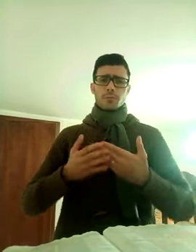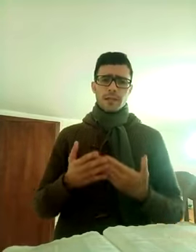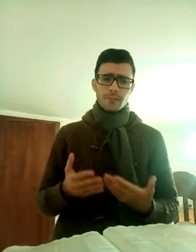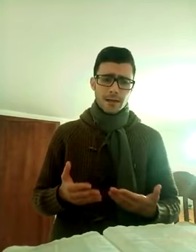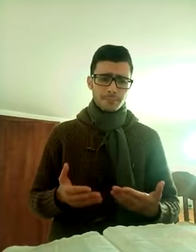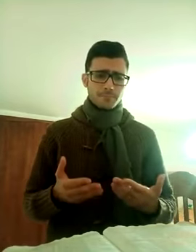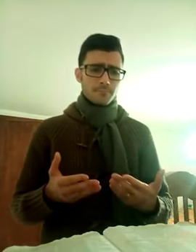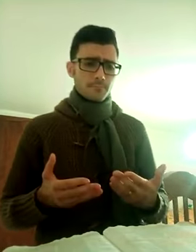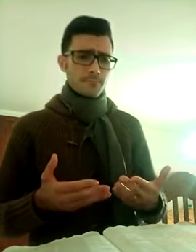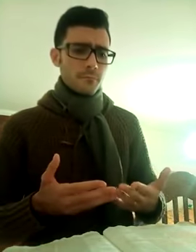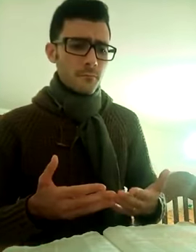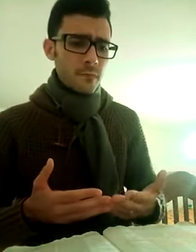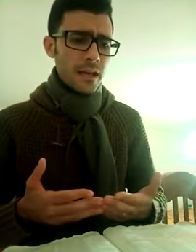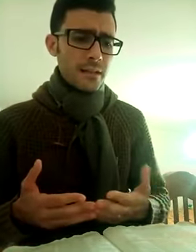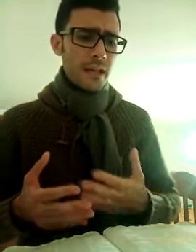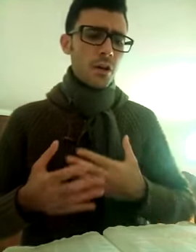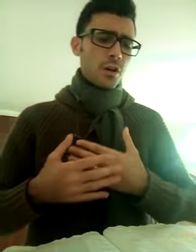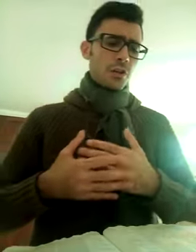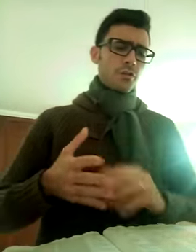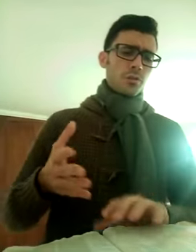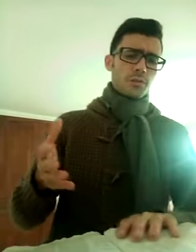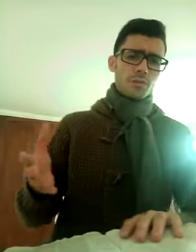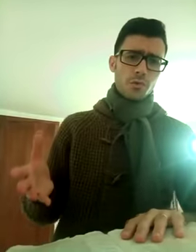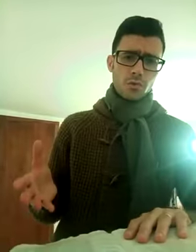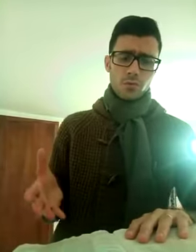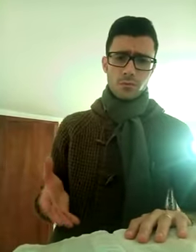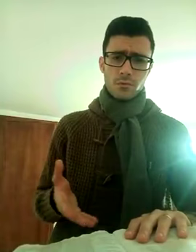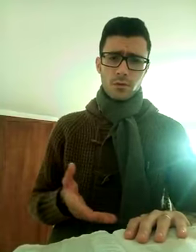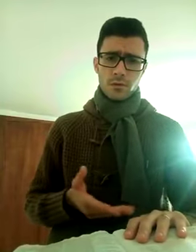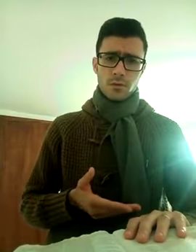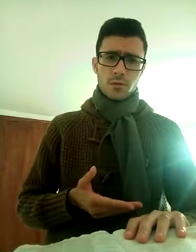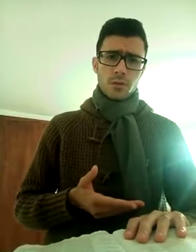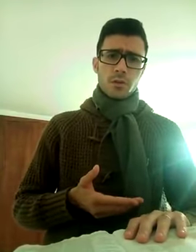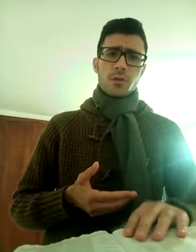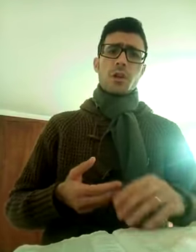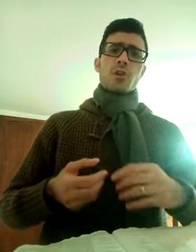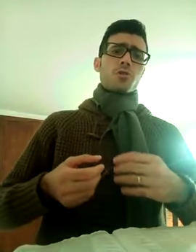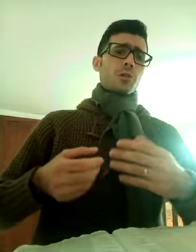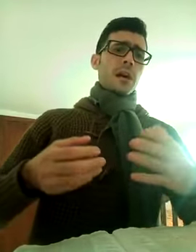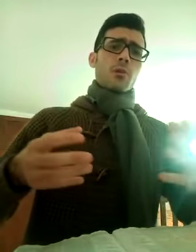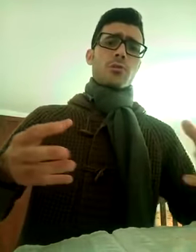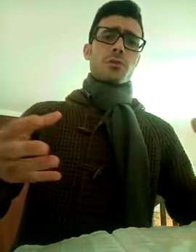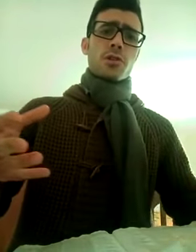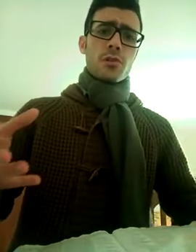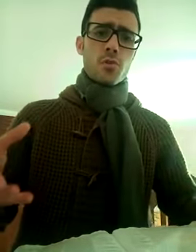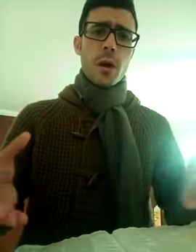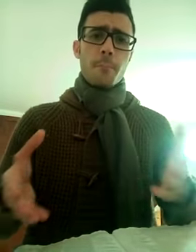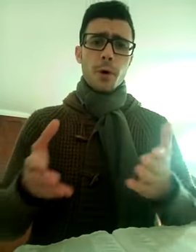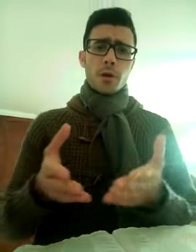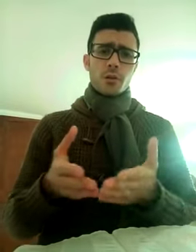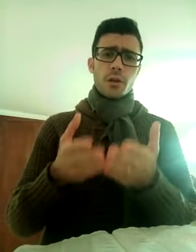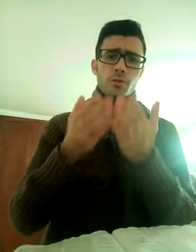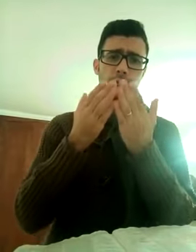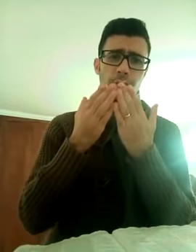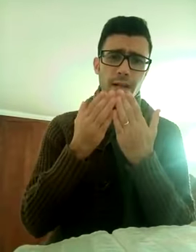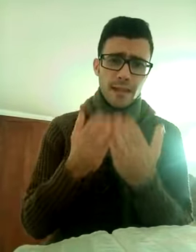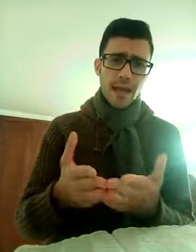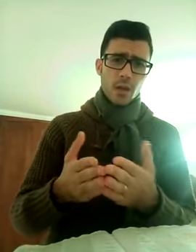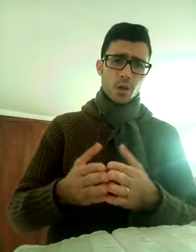prima, a dire io credo in Gesù, io sono innamorato di Gesù, e poi non aiuti il fratello